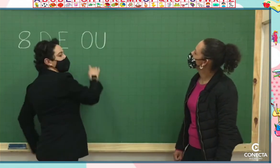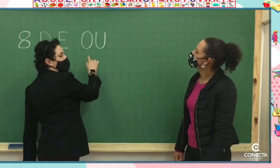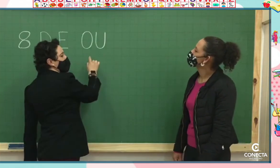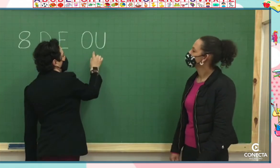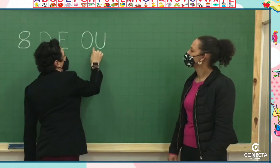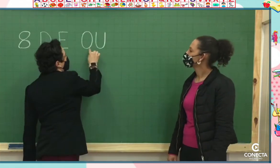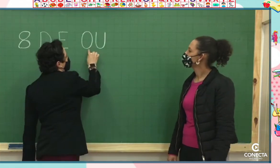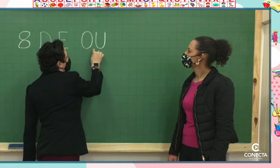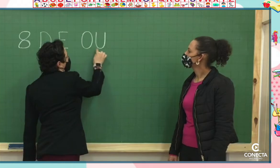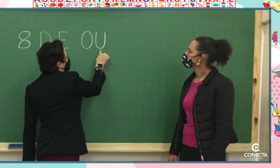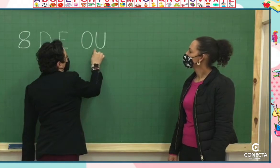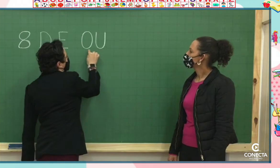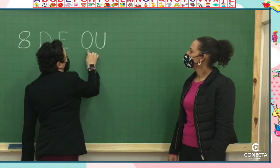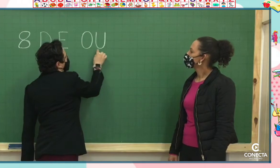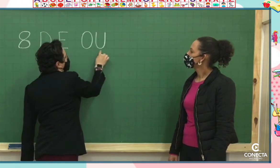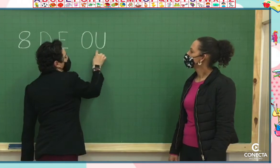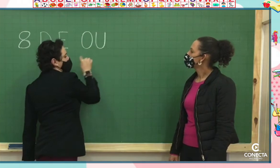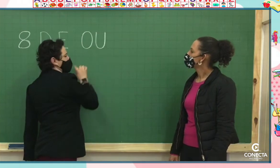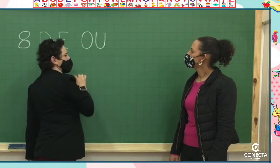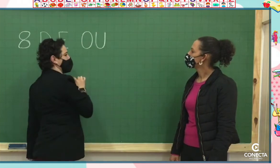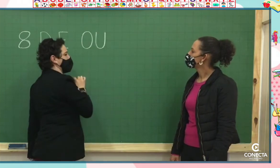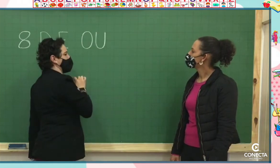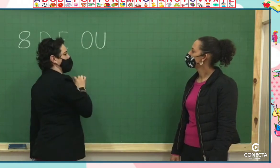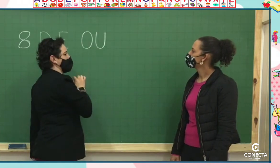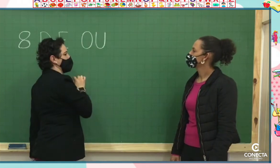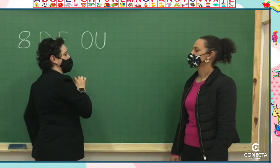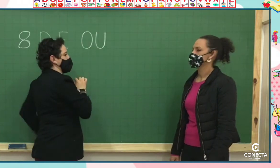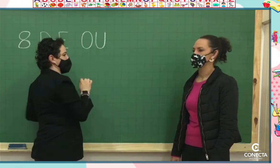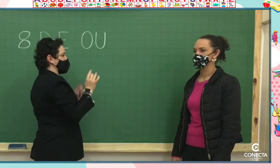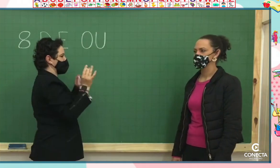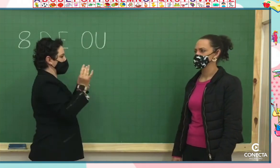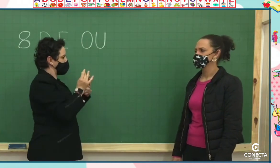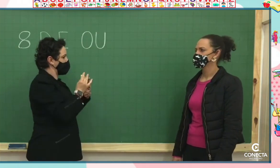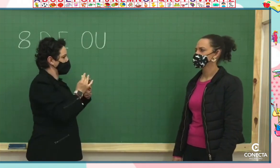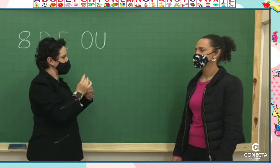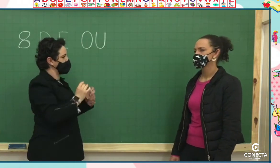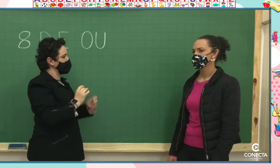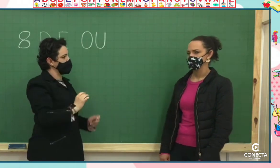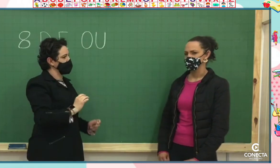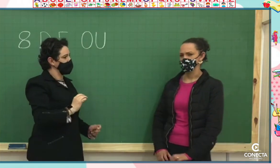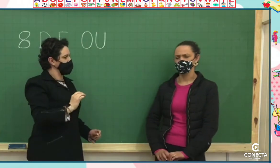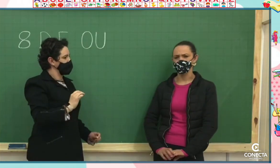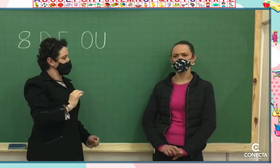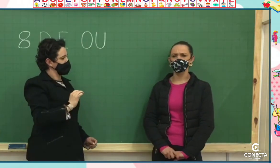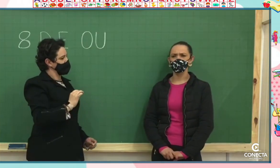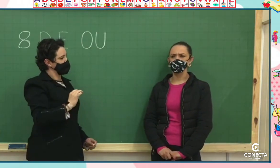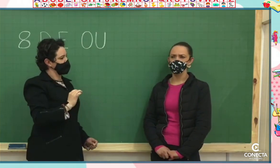Você sabe como é o nome quando tem duas vogais assim? Ela se encontra?